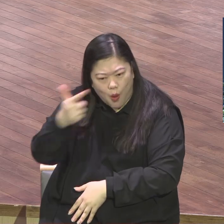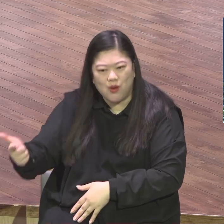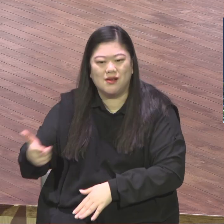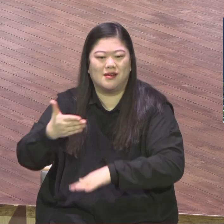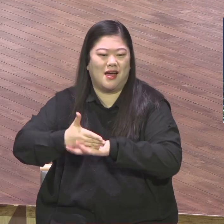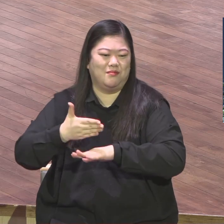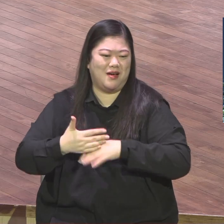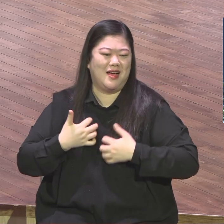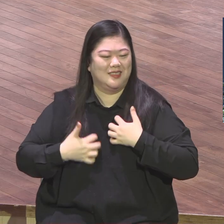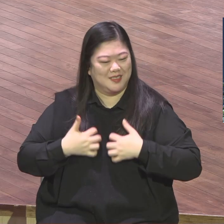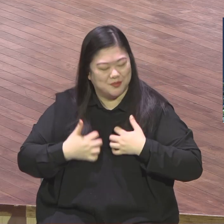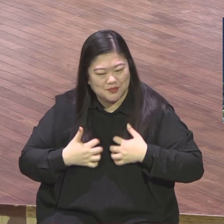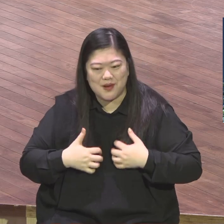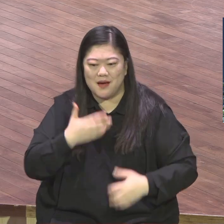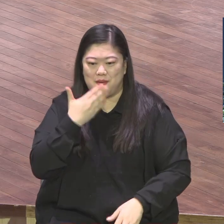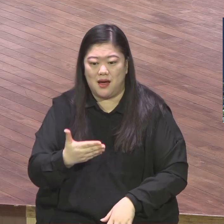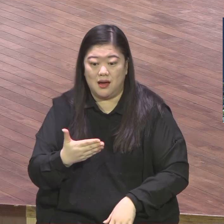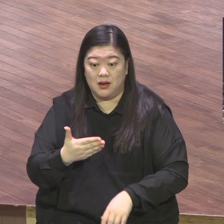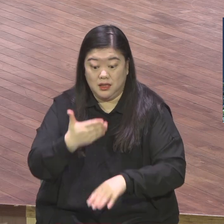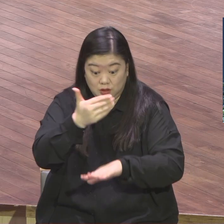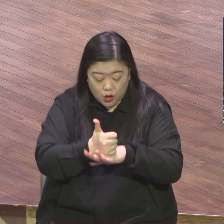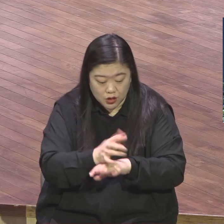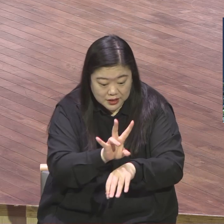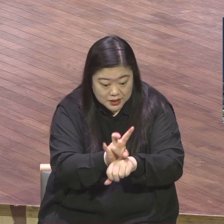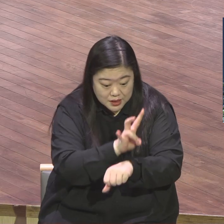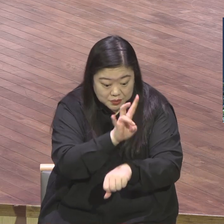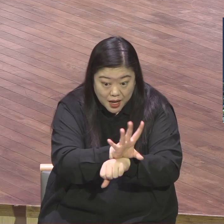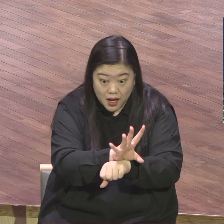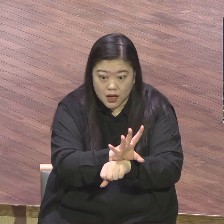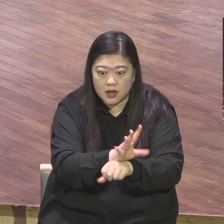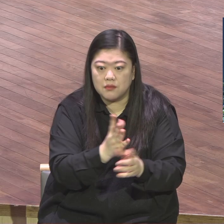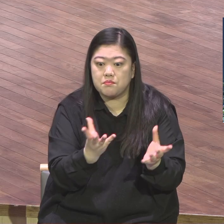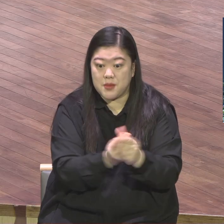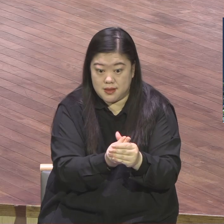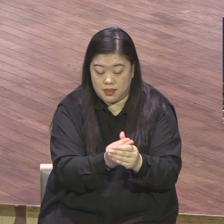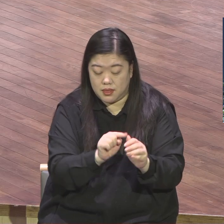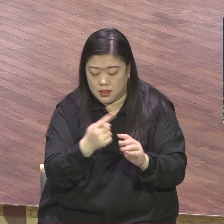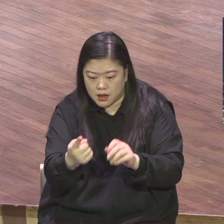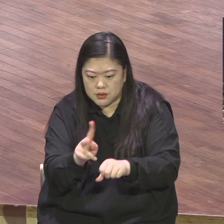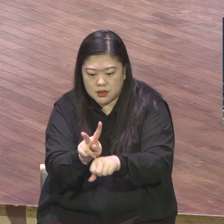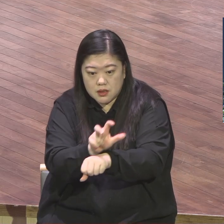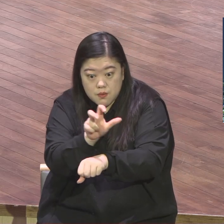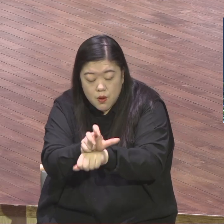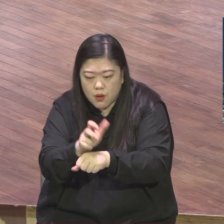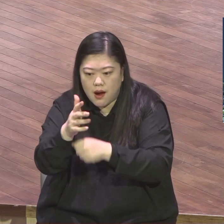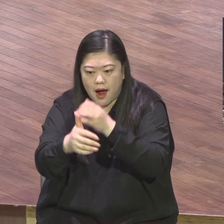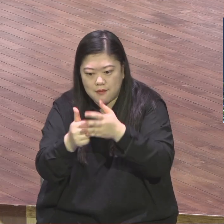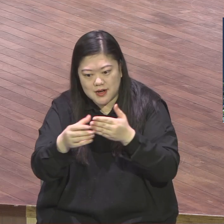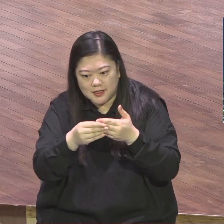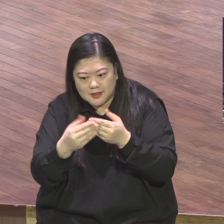24 이걸 체험하는 성경적 정지의 모습이 되기를 바랍니다.